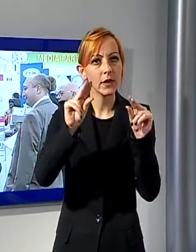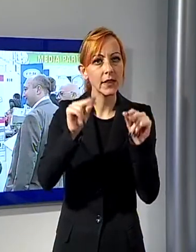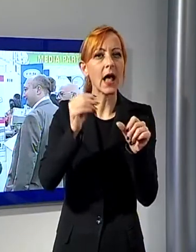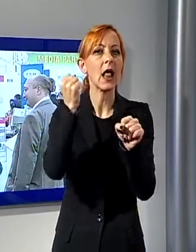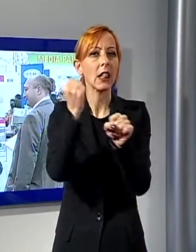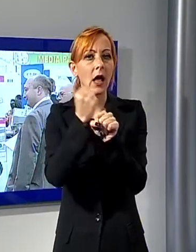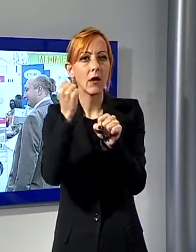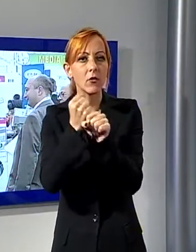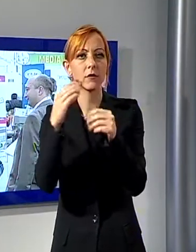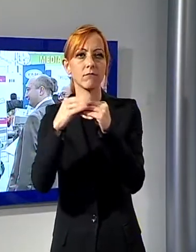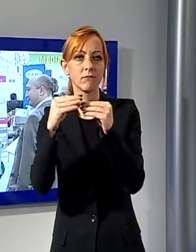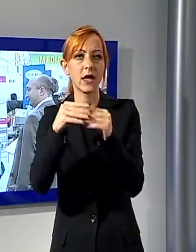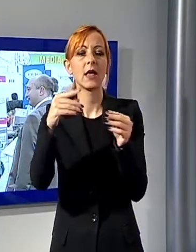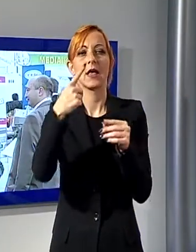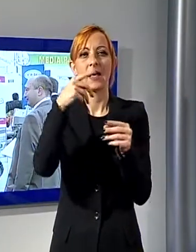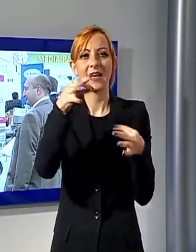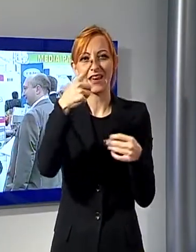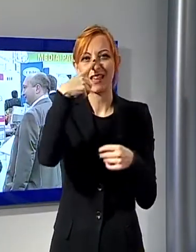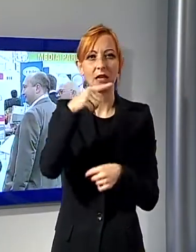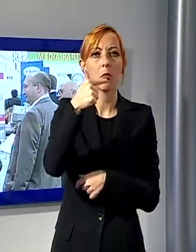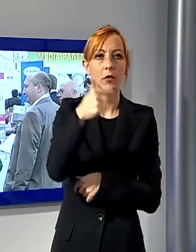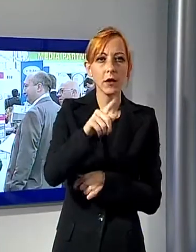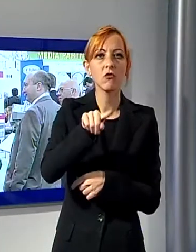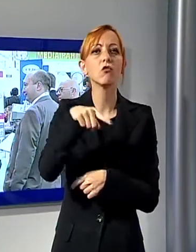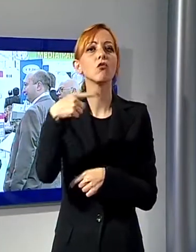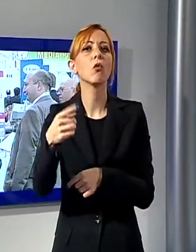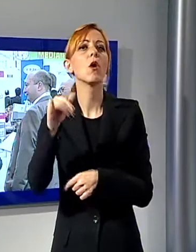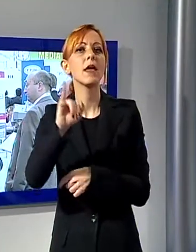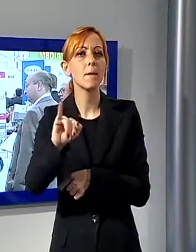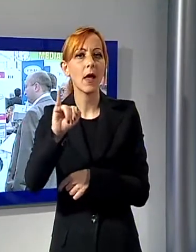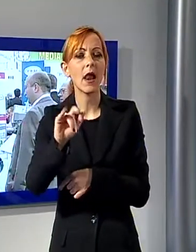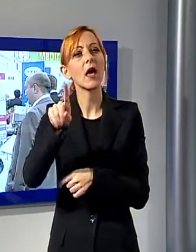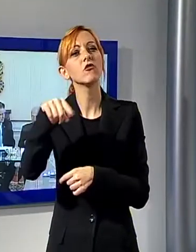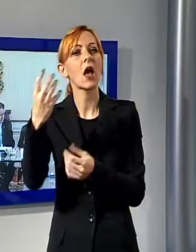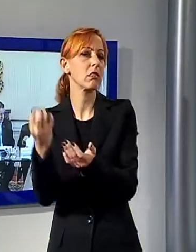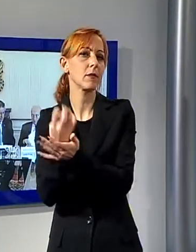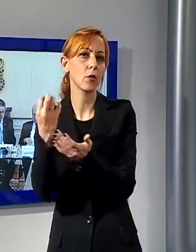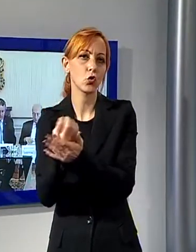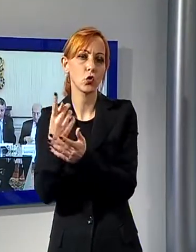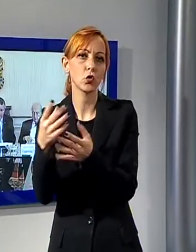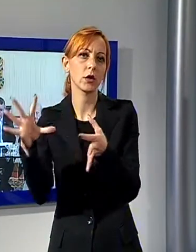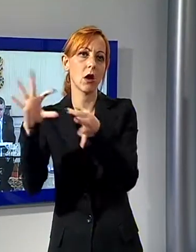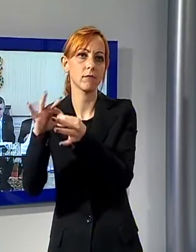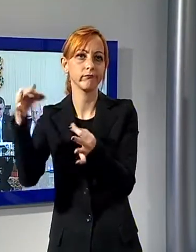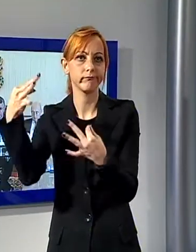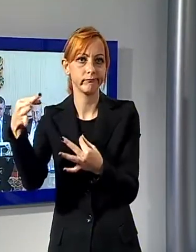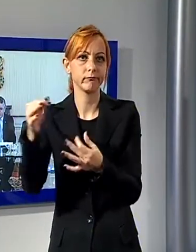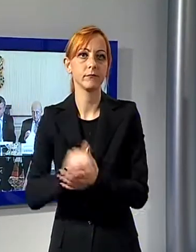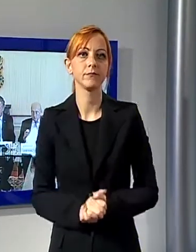di tissue, carta da imballaggi ed ogni genere di prodotto dell'industria cartaria. Presentata nella sede dell'Associazione